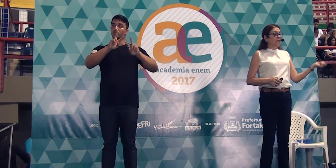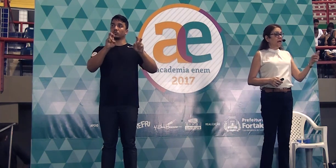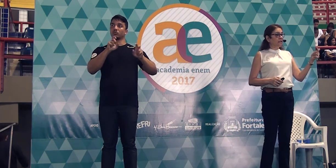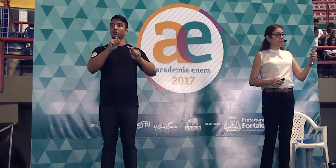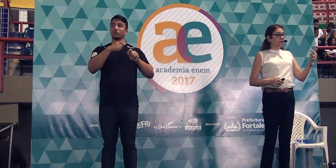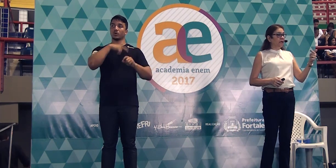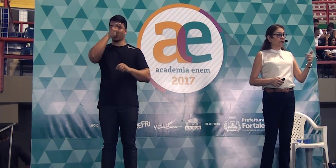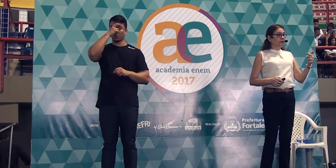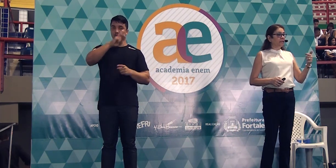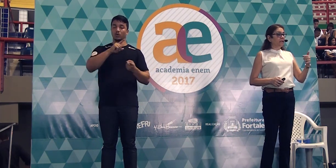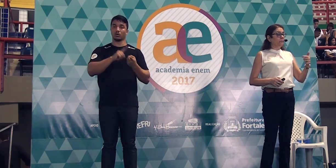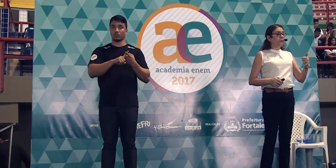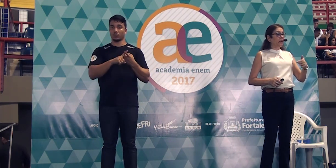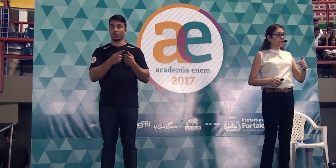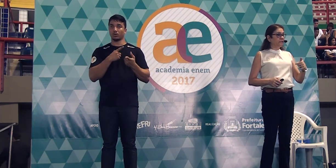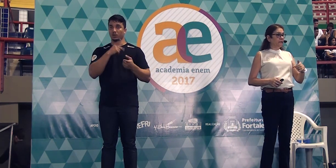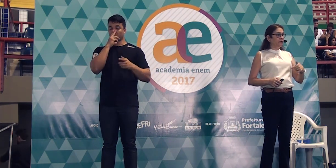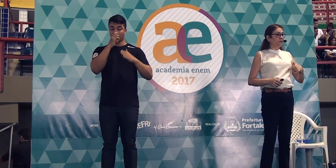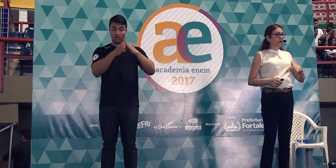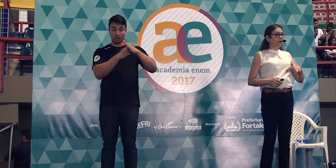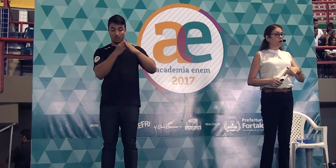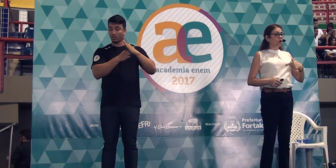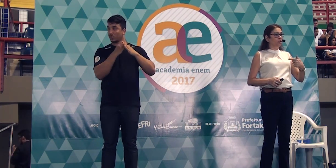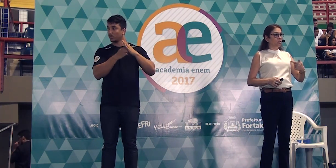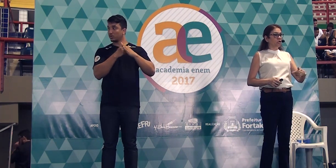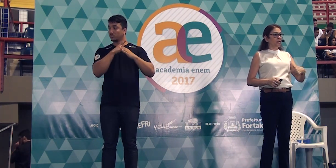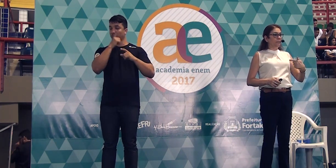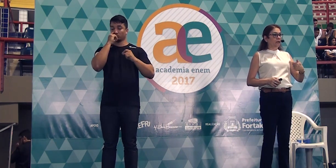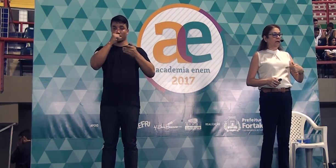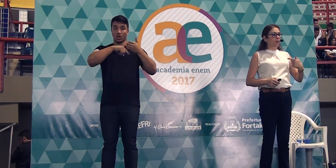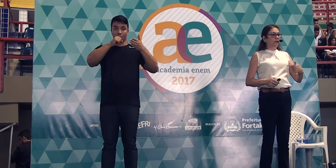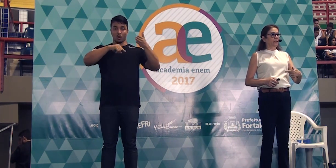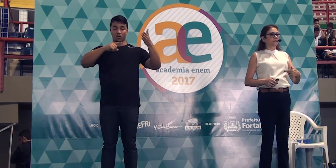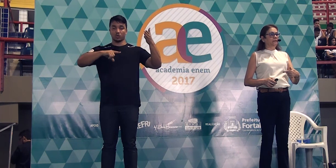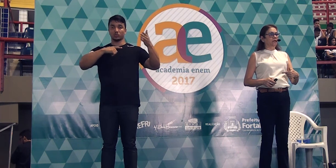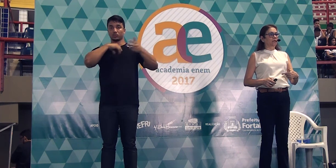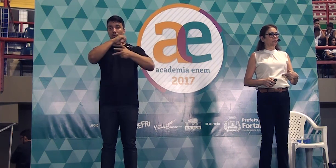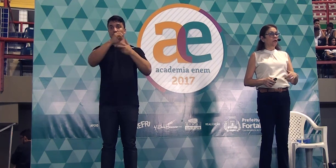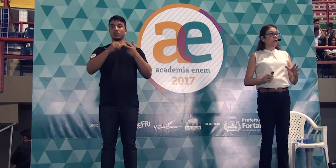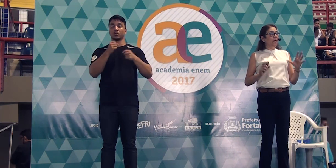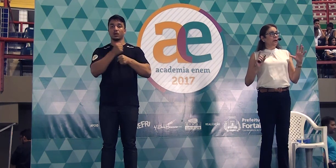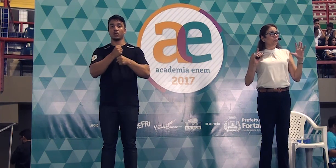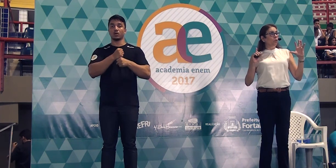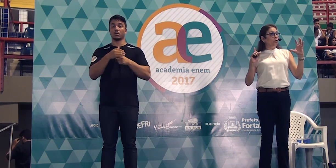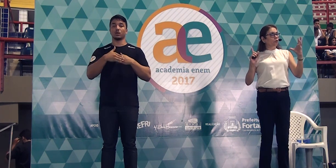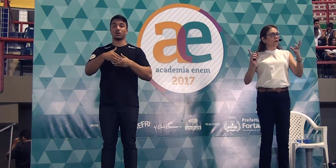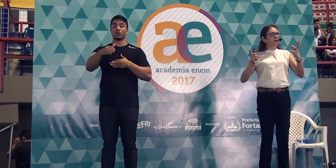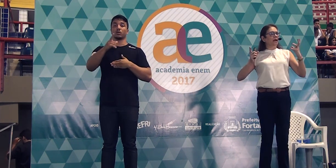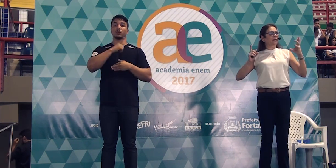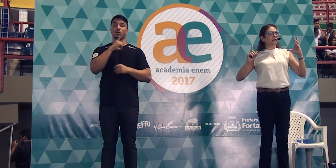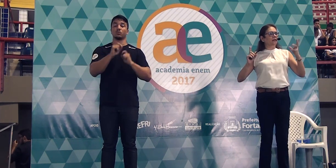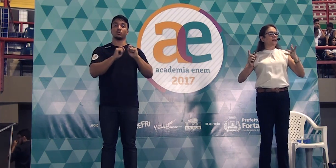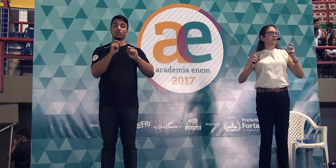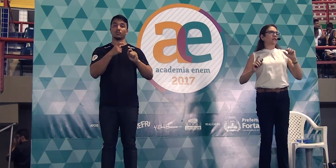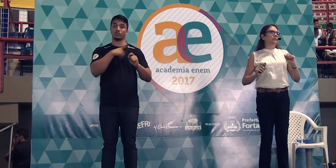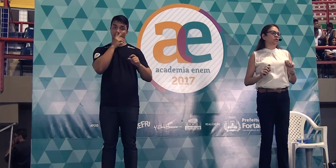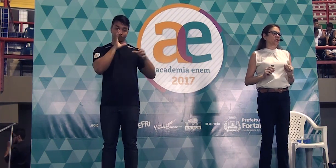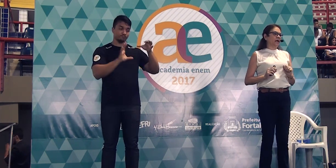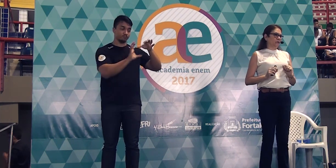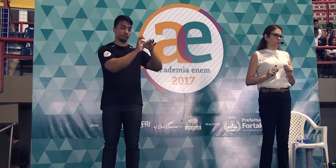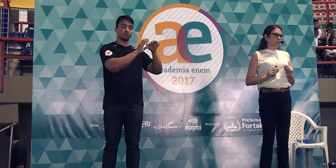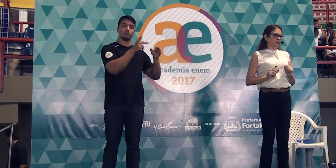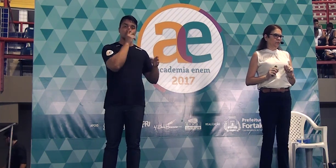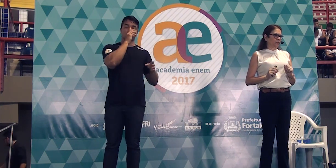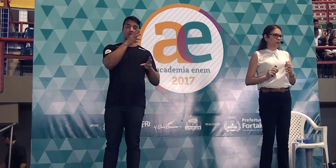é, e essa empresa que vai corrigir e aplicar o Enem desse ano, ela é muito ligada a temas